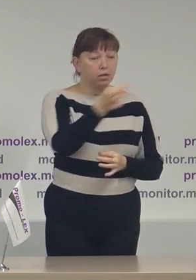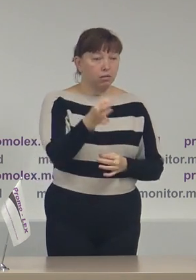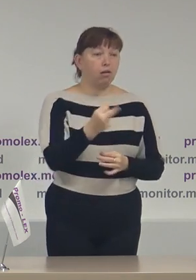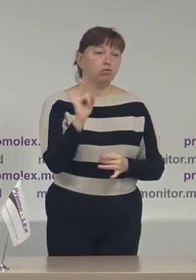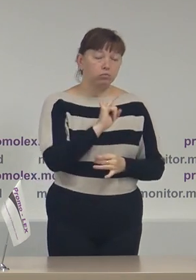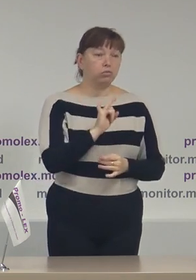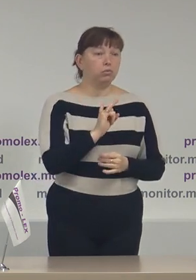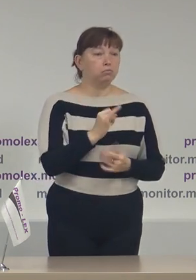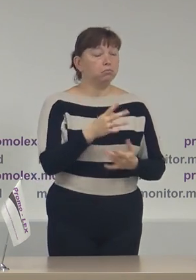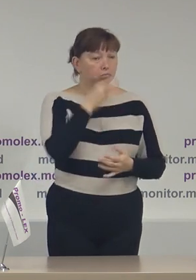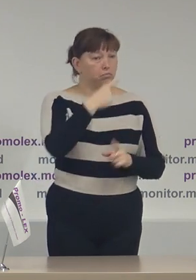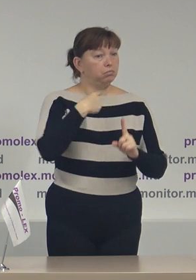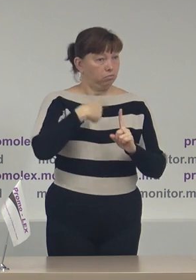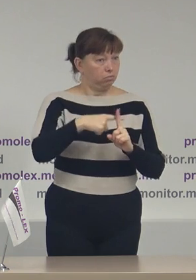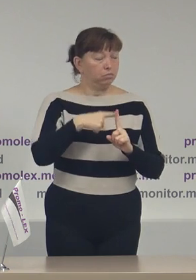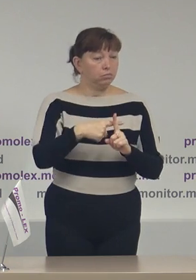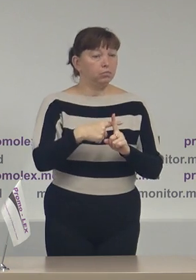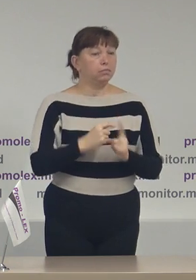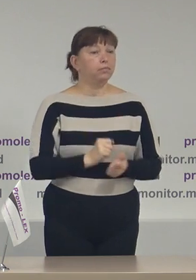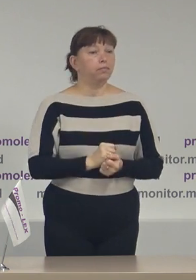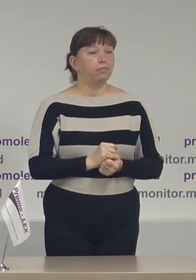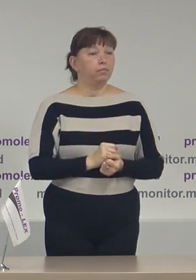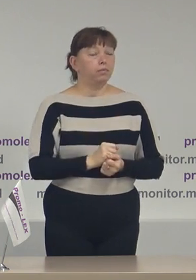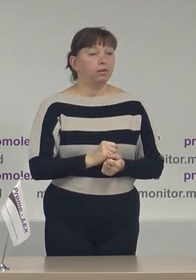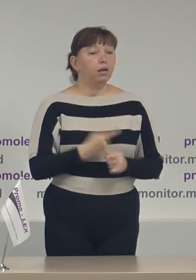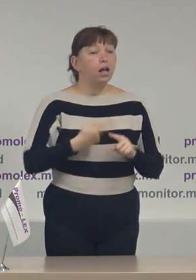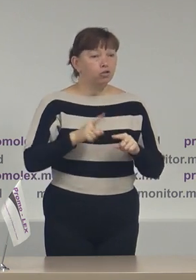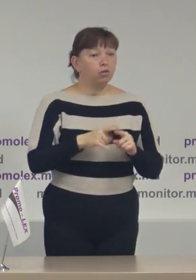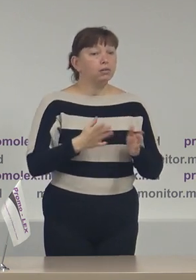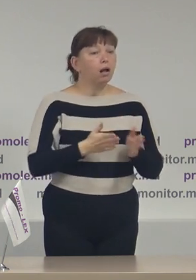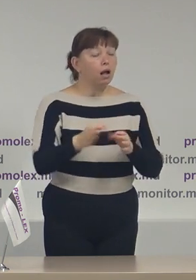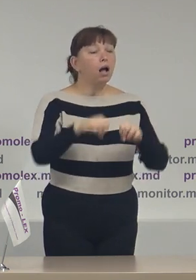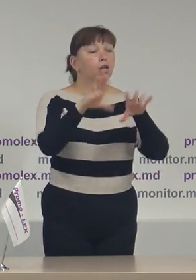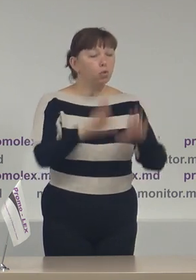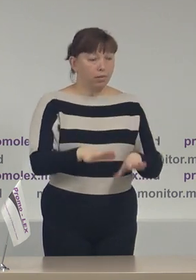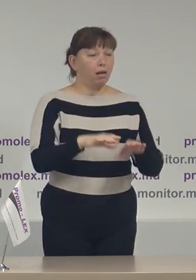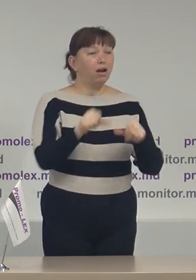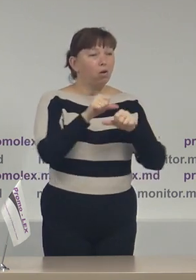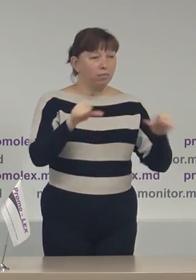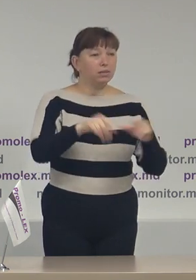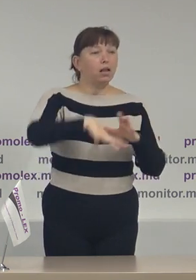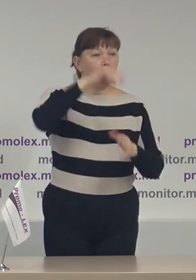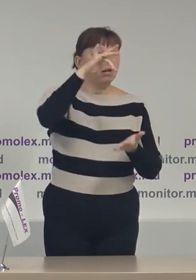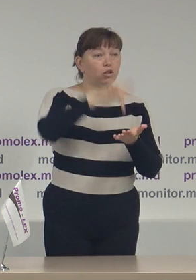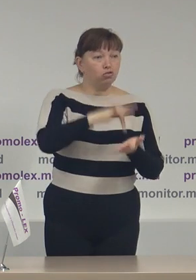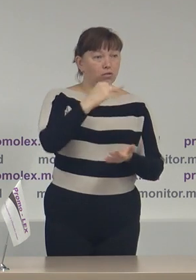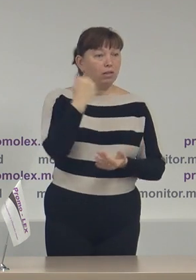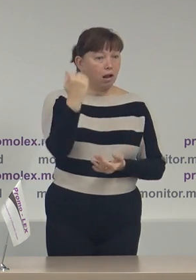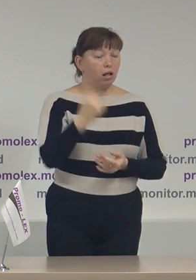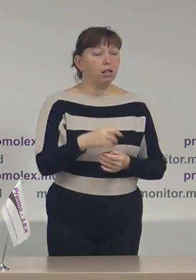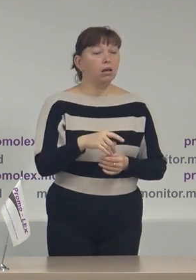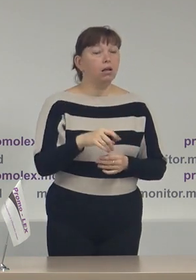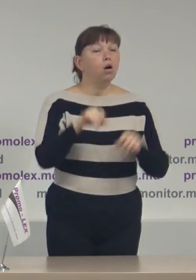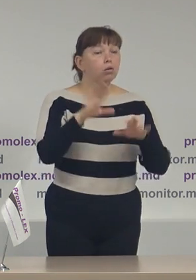salutăm, să atragem atenția și să salutăm această calea adoptare de către Comisia Electorală Centrală a